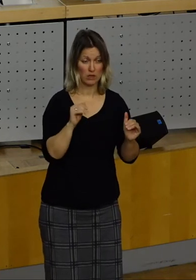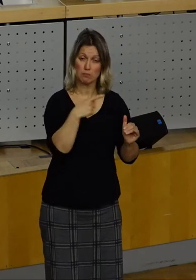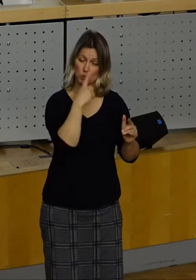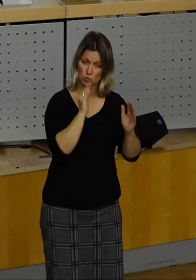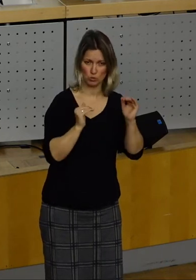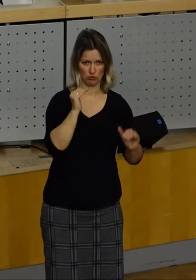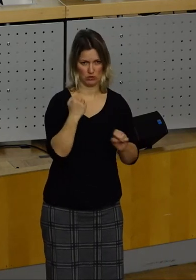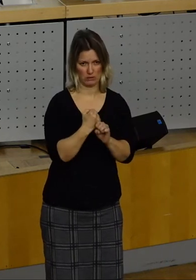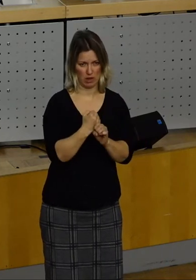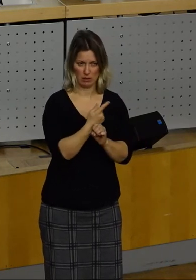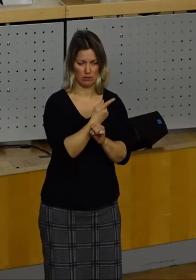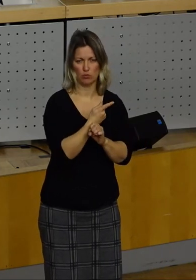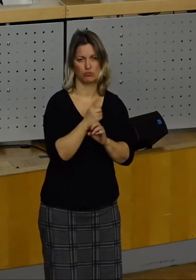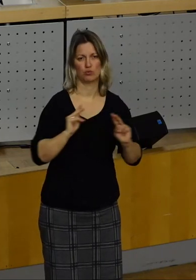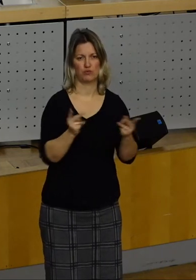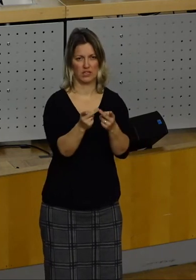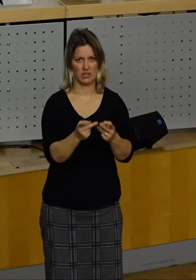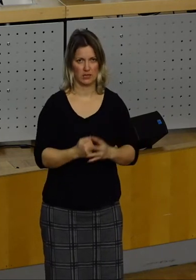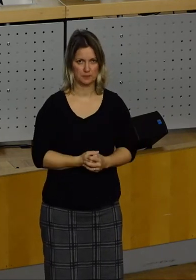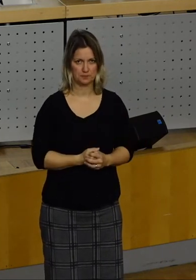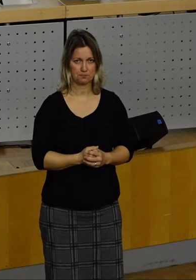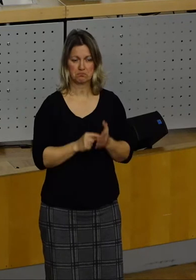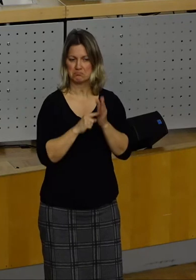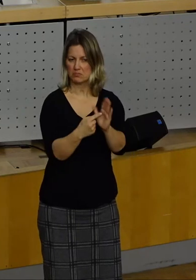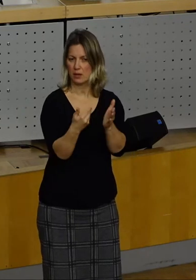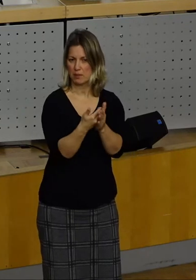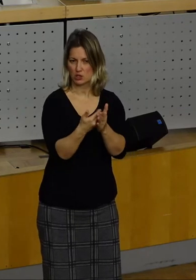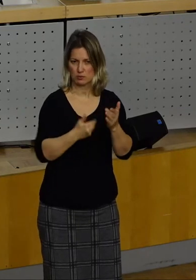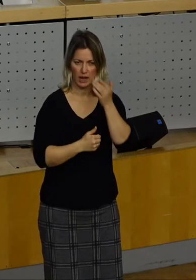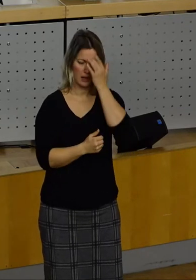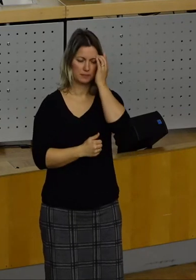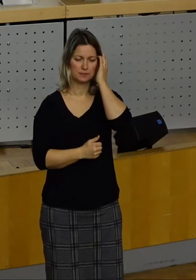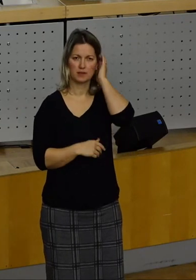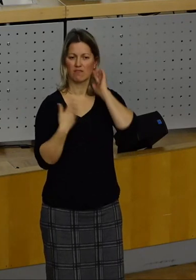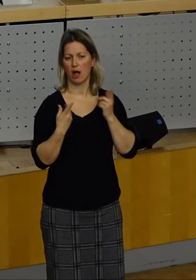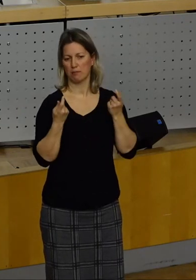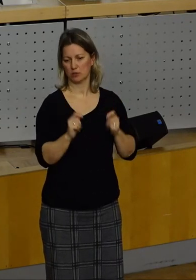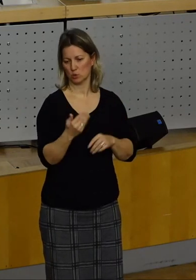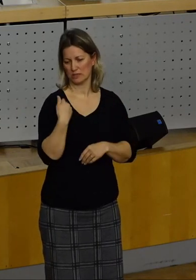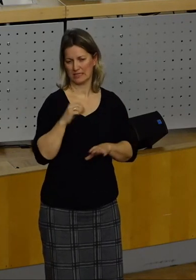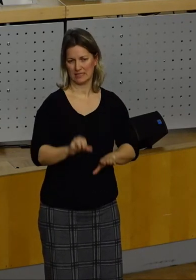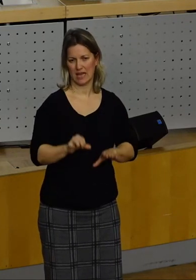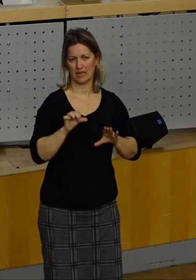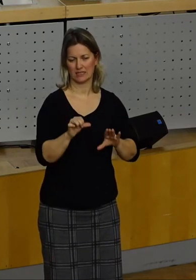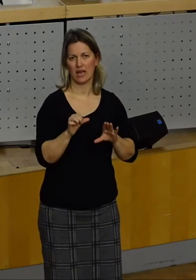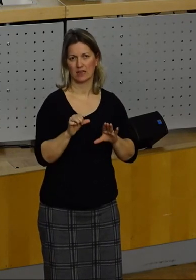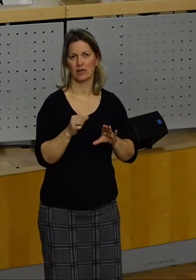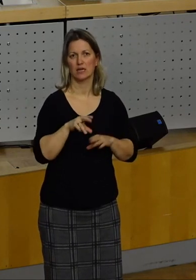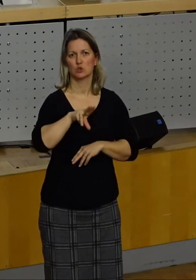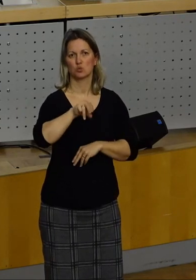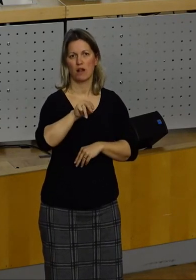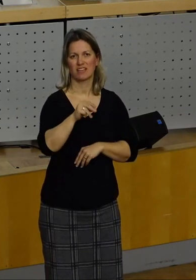Gestatten Sie mir dazu, einige Beispiele zu nennen. Beschluss vom 16.12.2000. Der